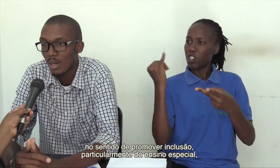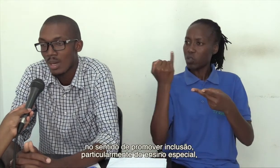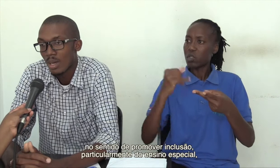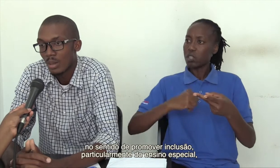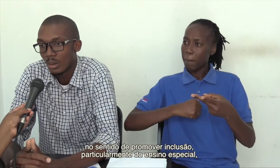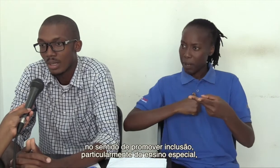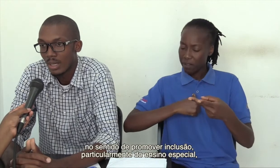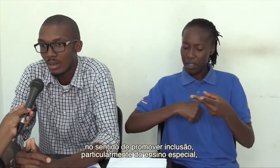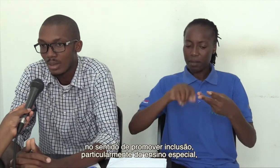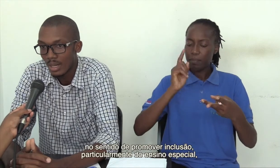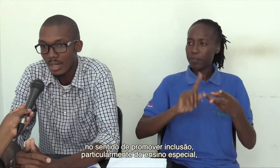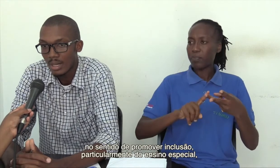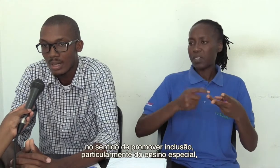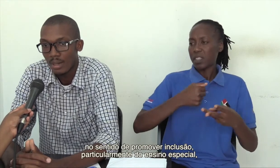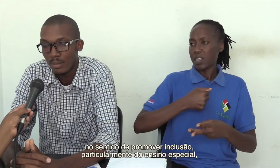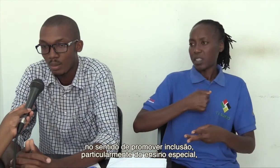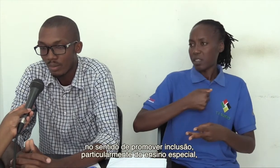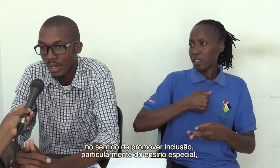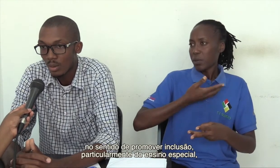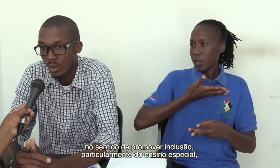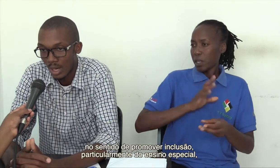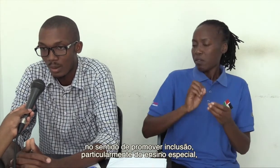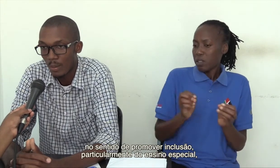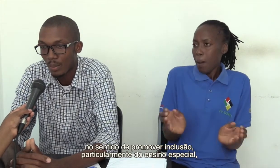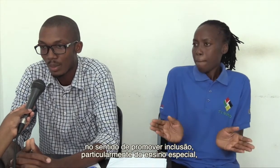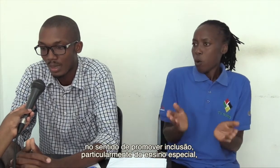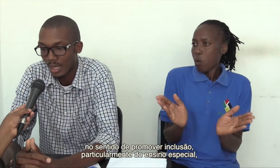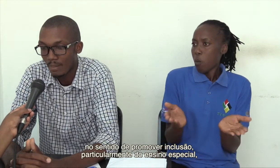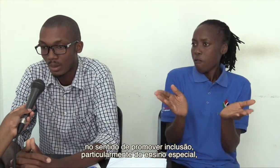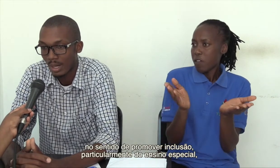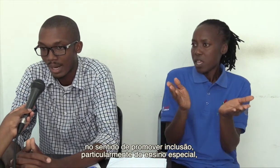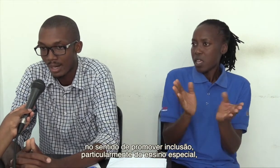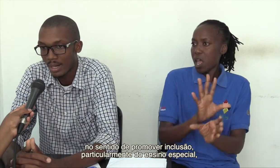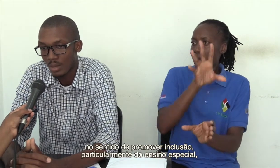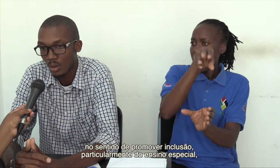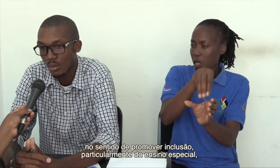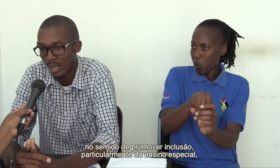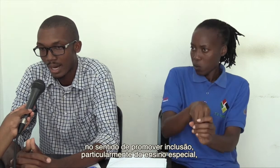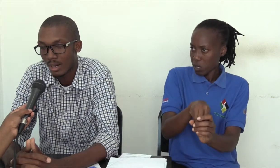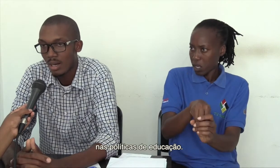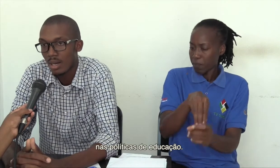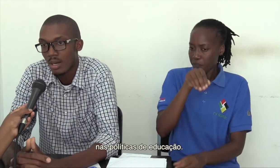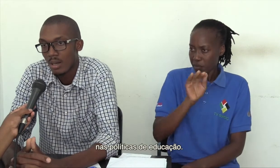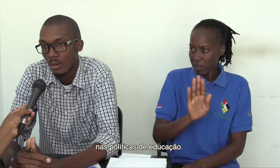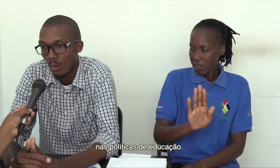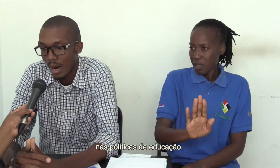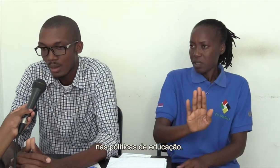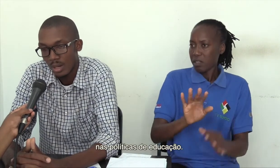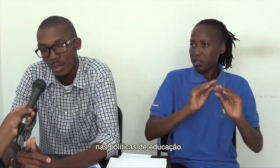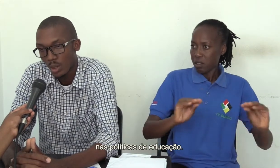no sentido de promover a inclusão desta particularidade de ensino especial no maior das suas